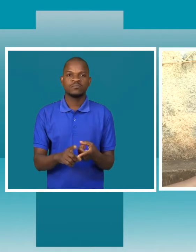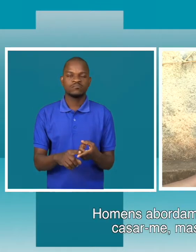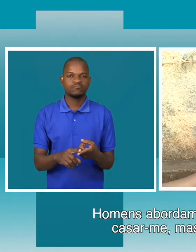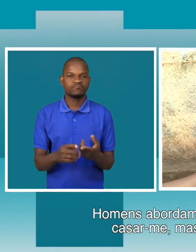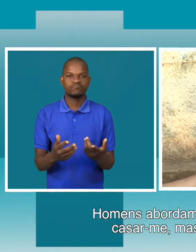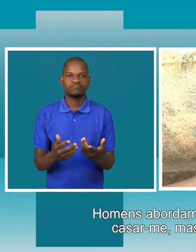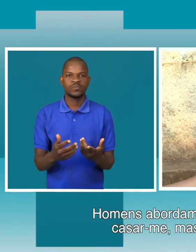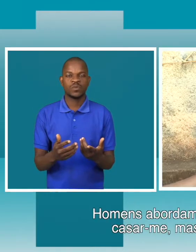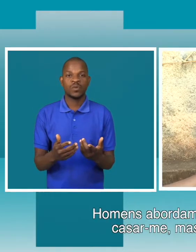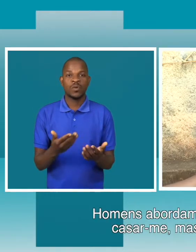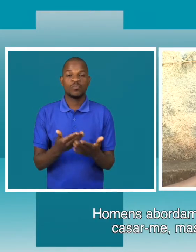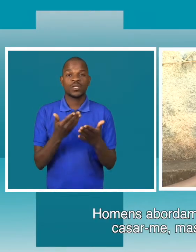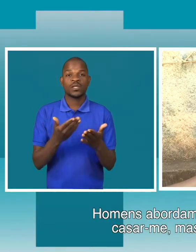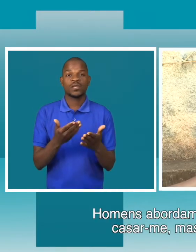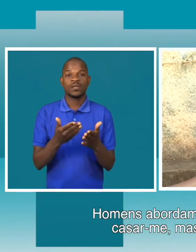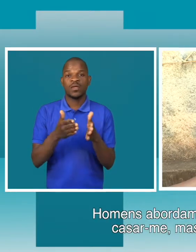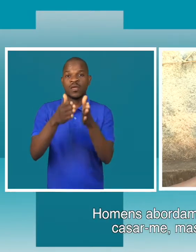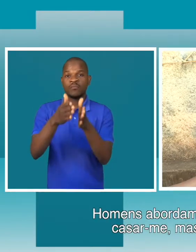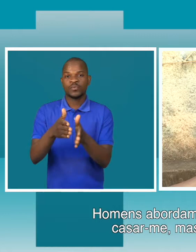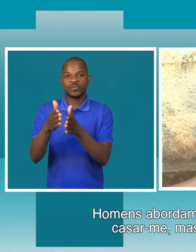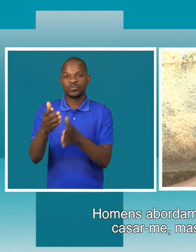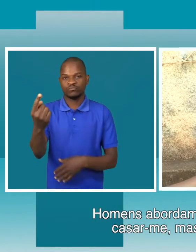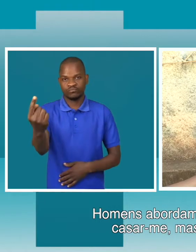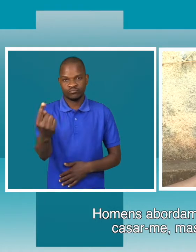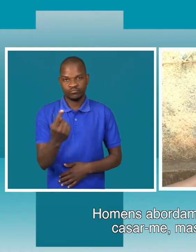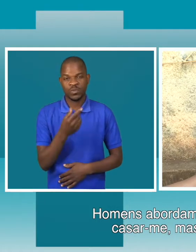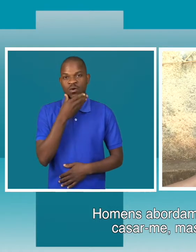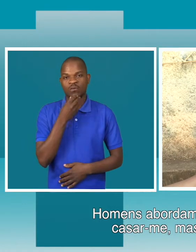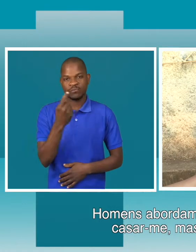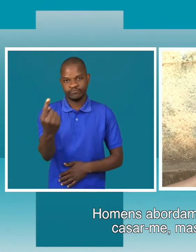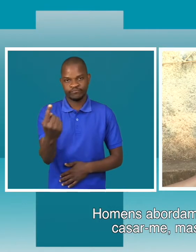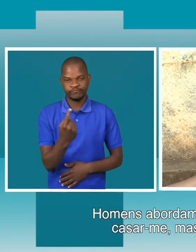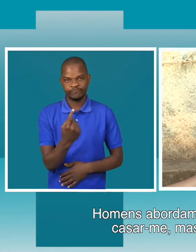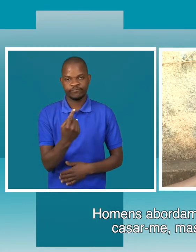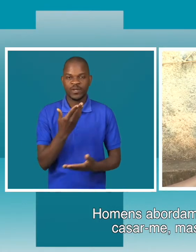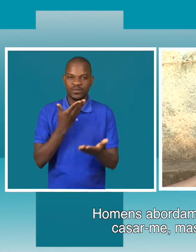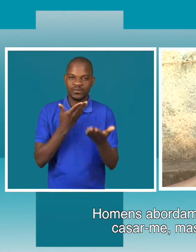O marido, o homem chega e fala, eu quero te casar.